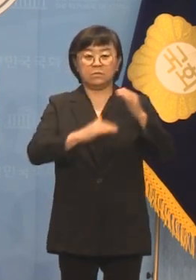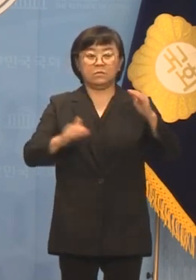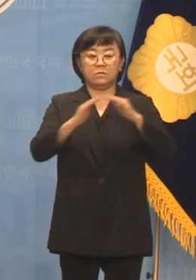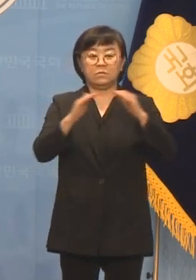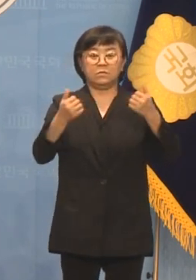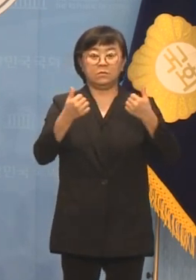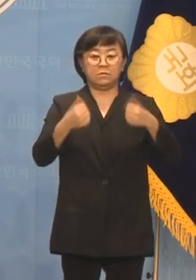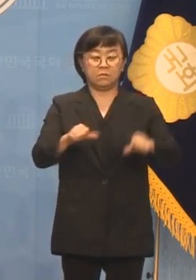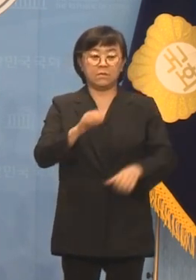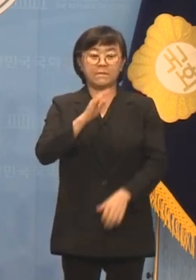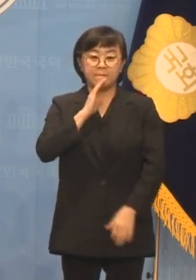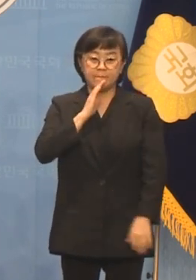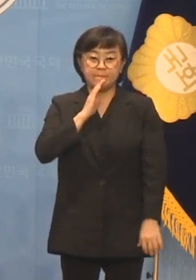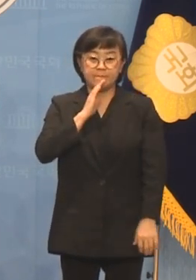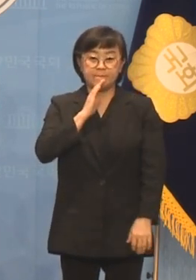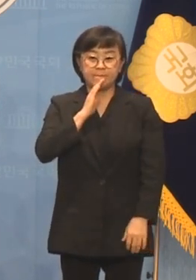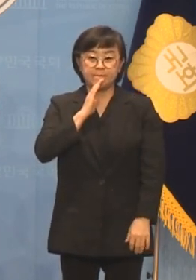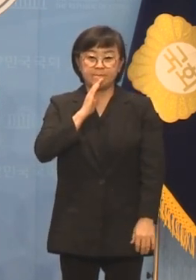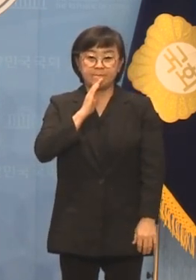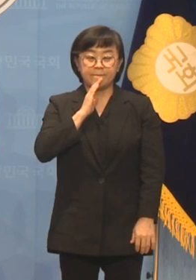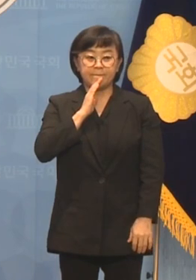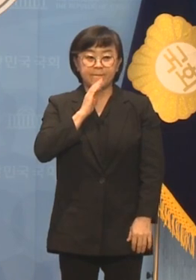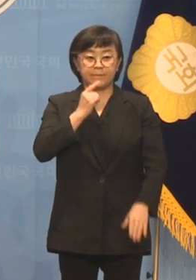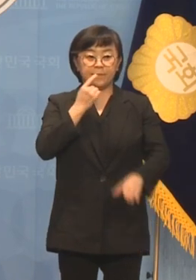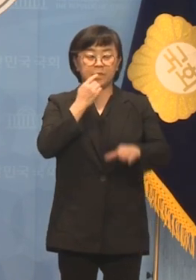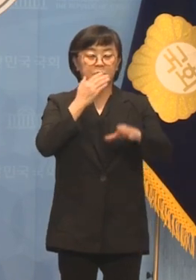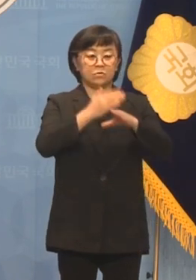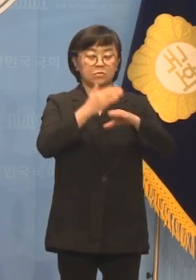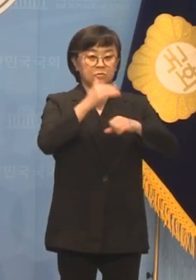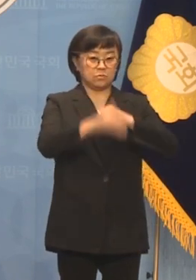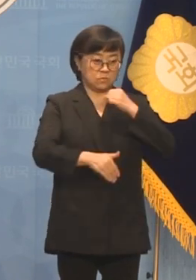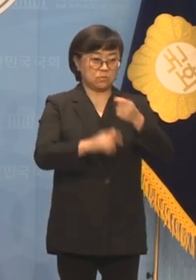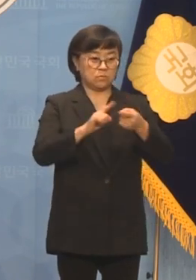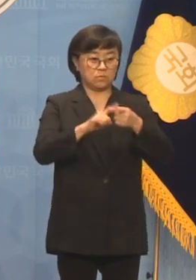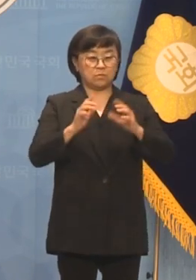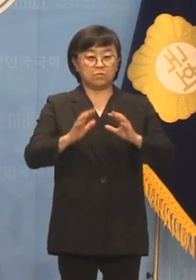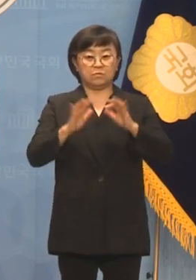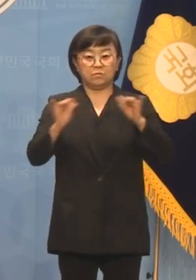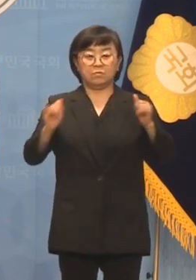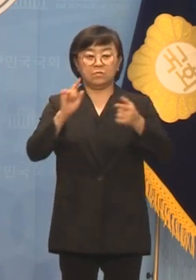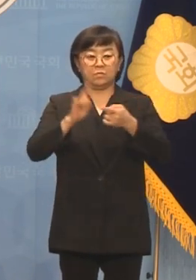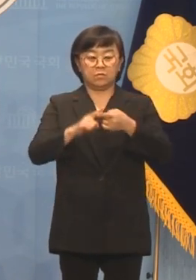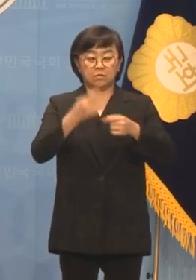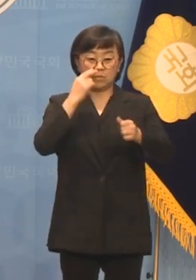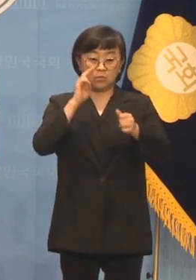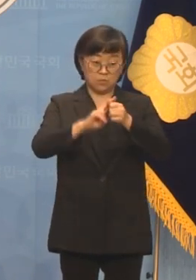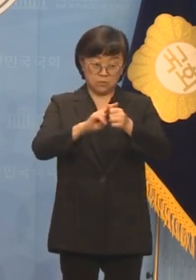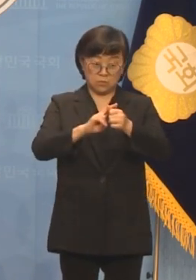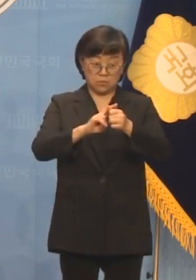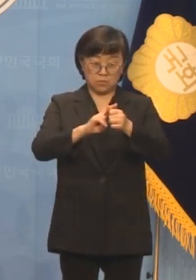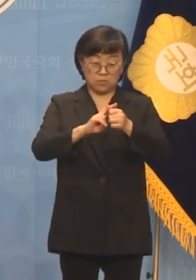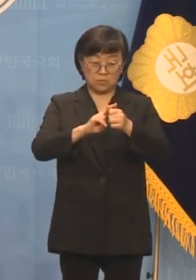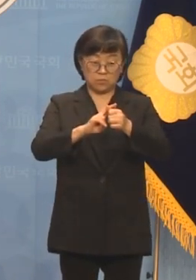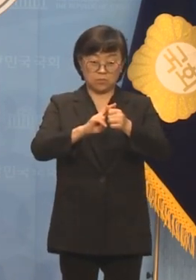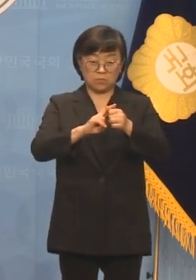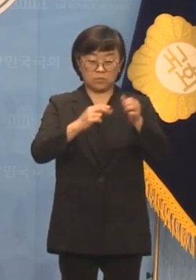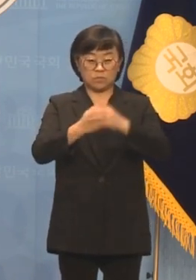파괴한 것이라는 점, 민주주의와 국민에 대한 도전이라는 점을